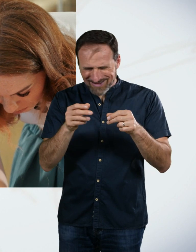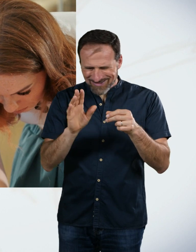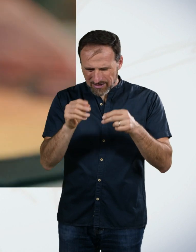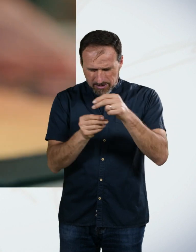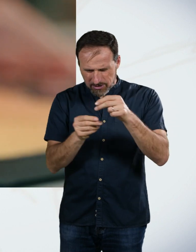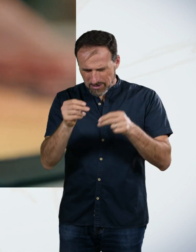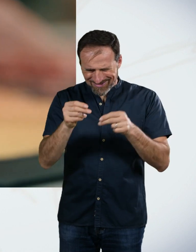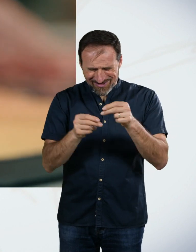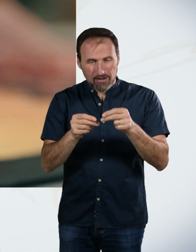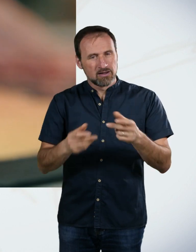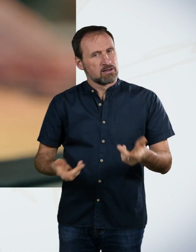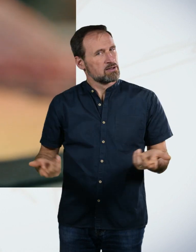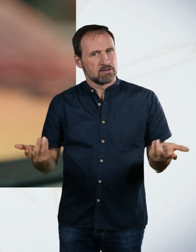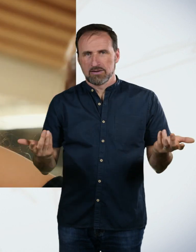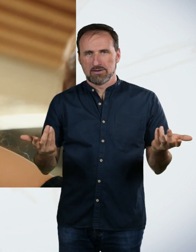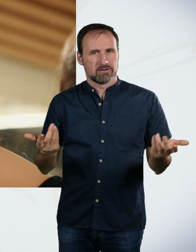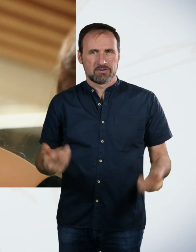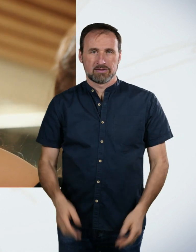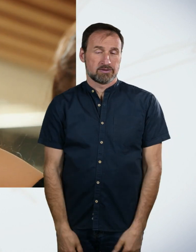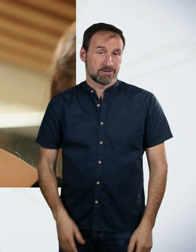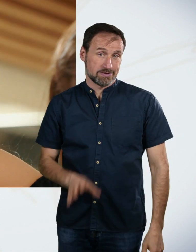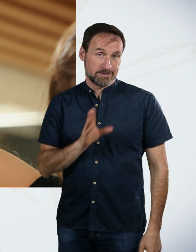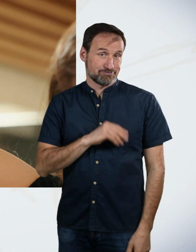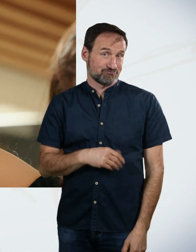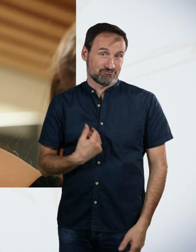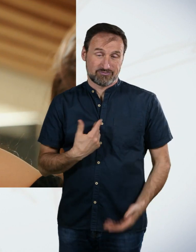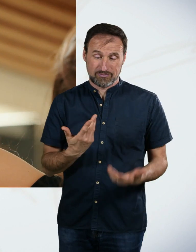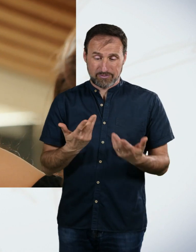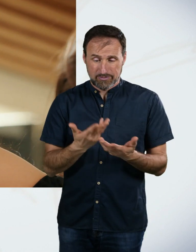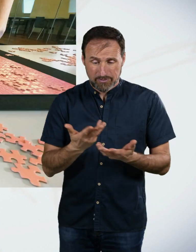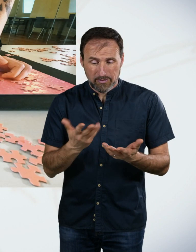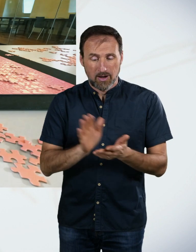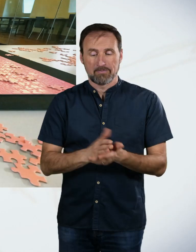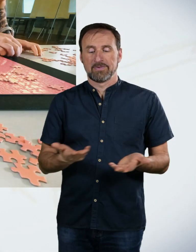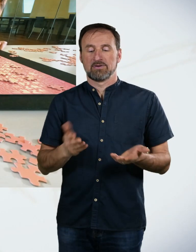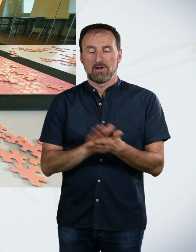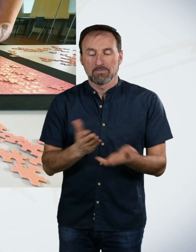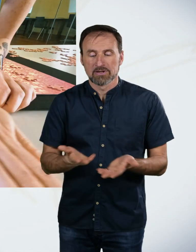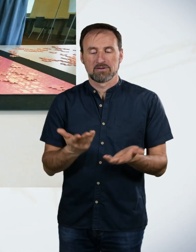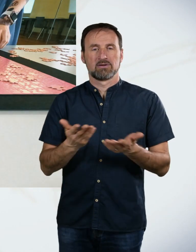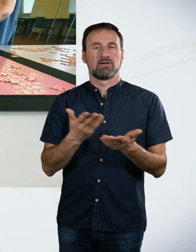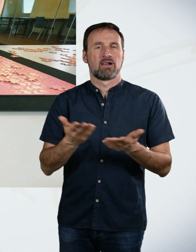Aber es ist halt ein bisschen arg frustrierend, wenn da nicht viel dabei rauskommt. Passt das? Ja.